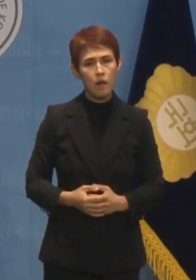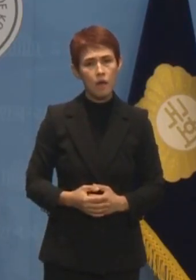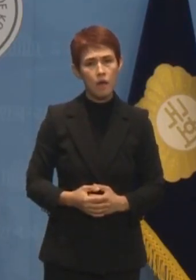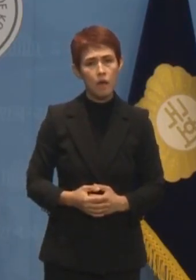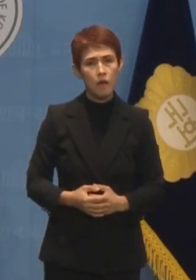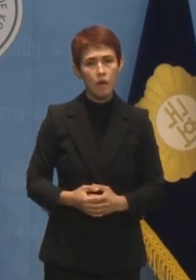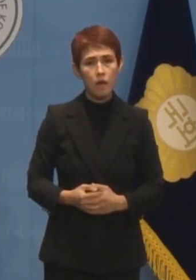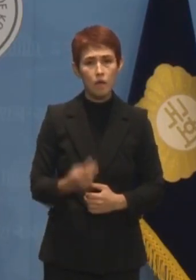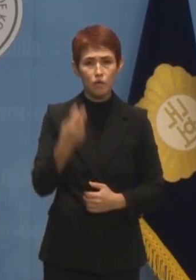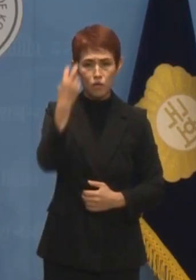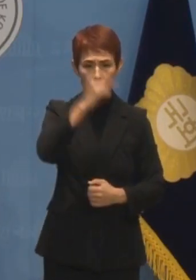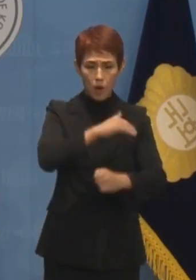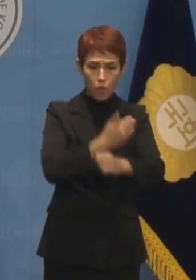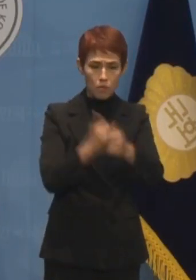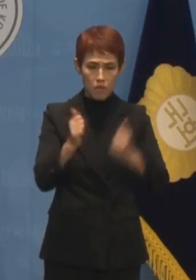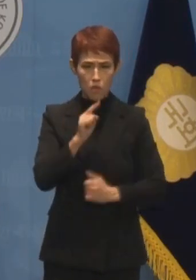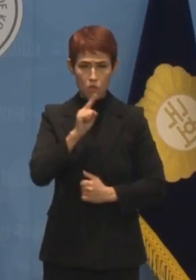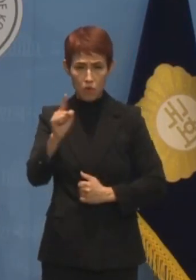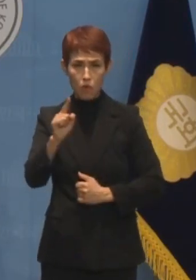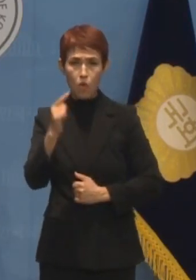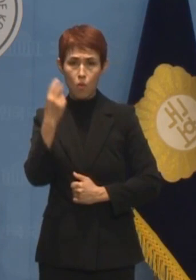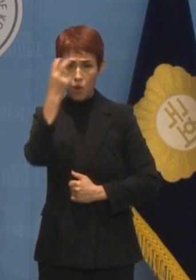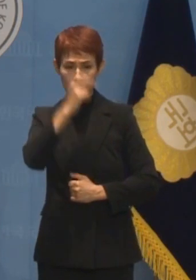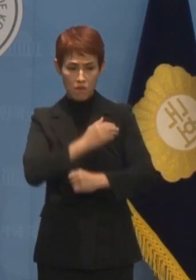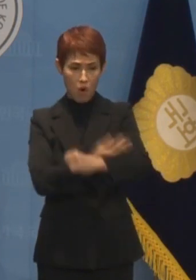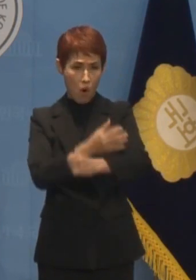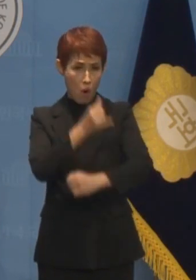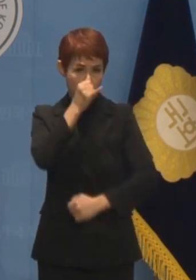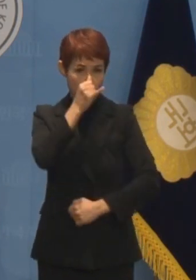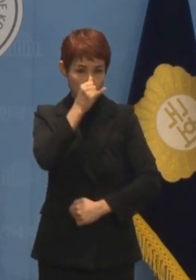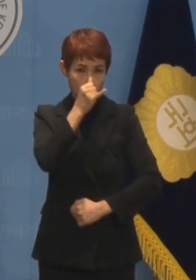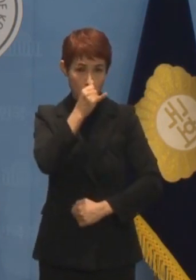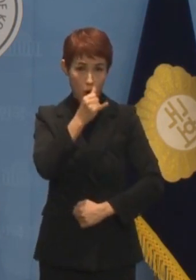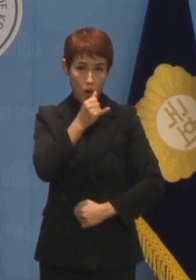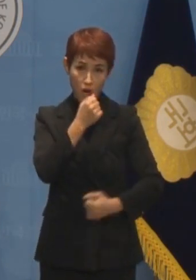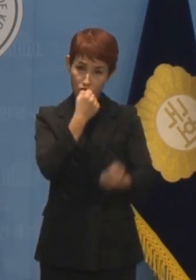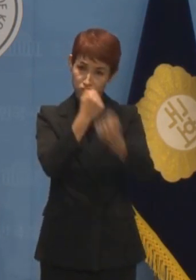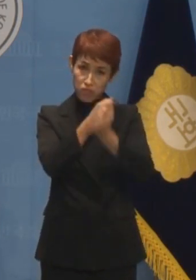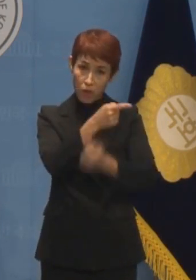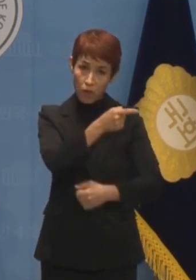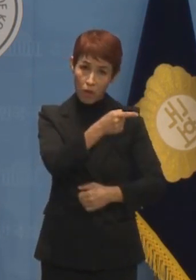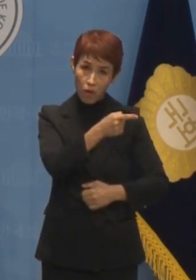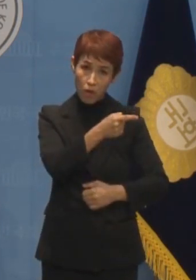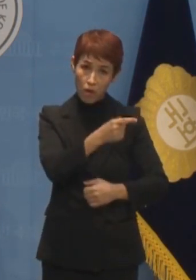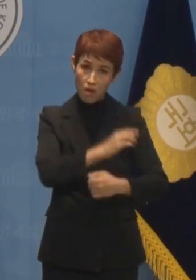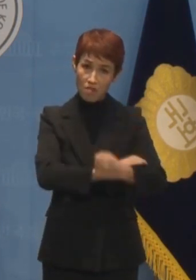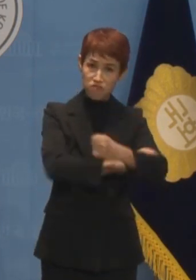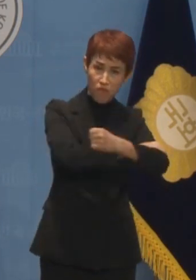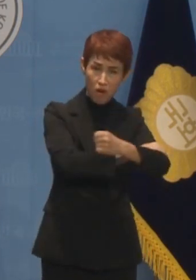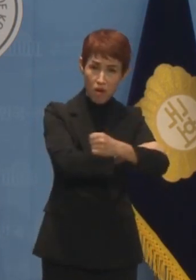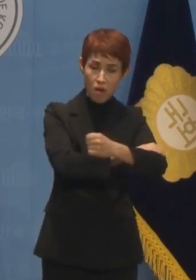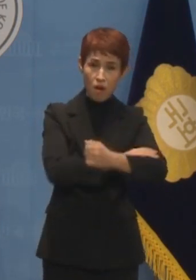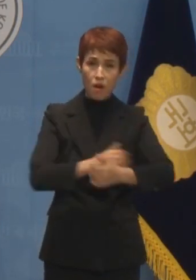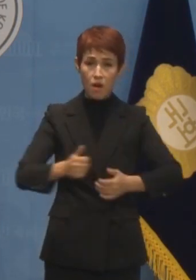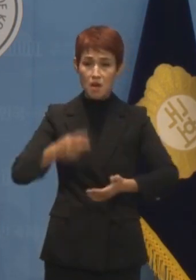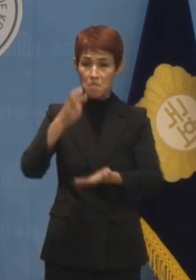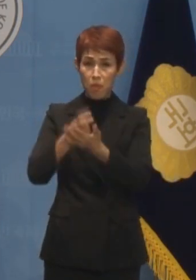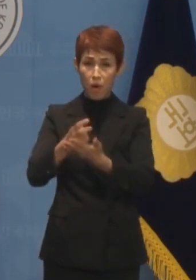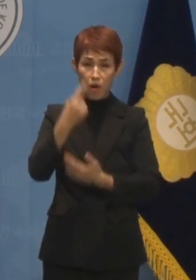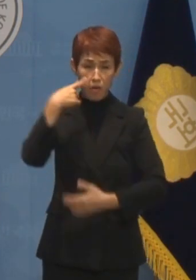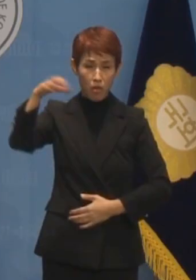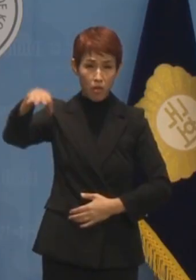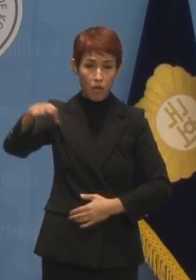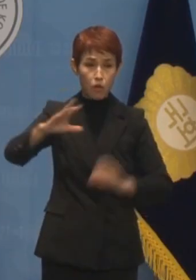수사권과 기소권을 독점하고 있으니 뵈는 것이 없습니까? 법도 우습고 국민도